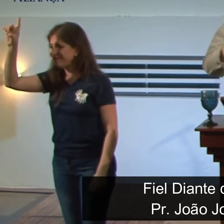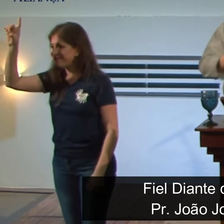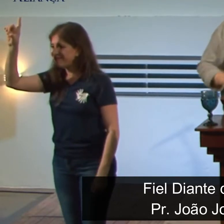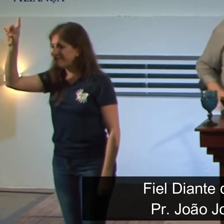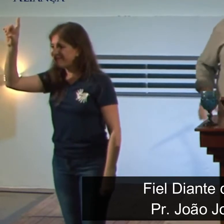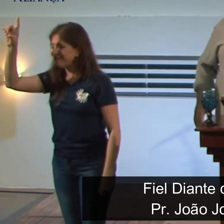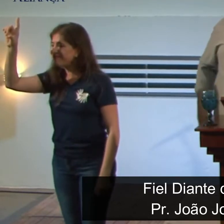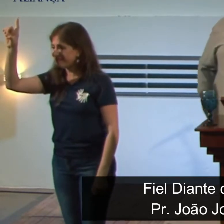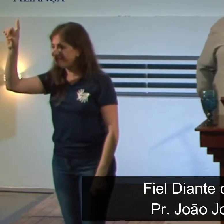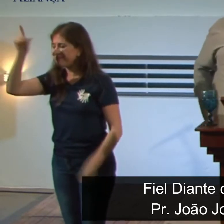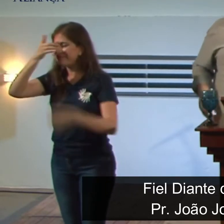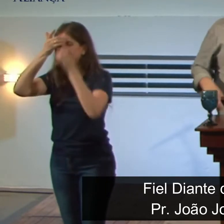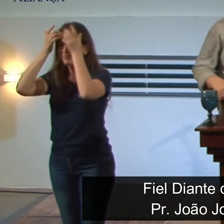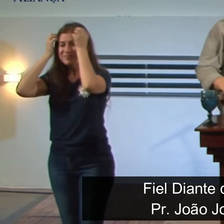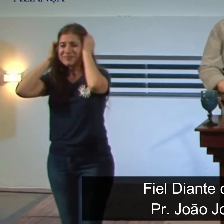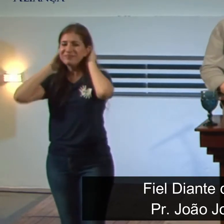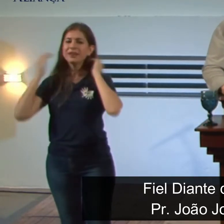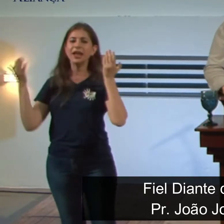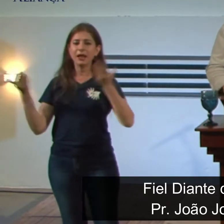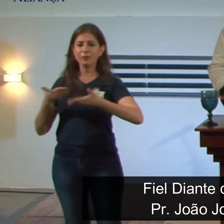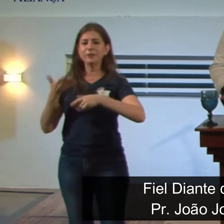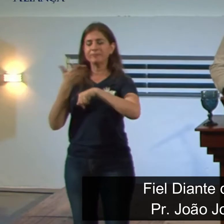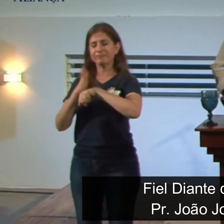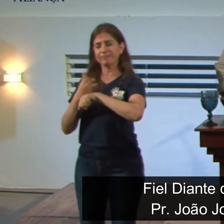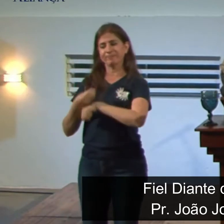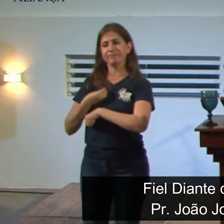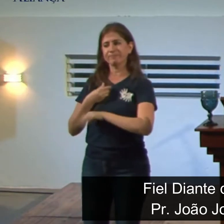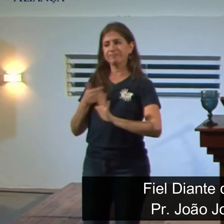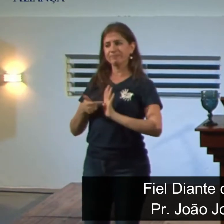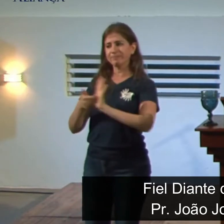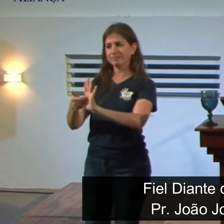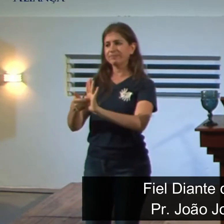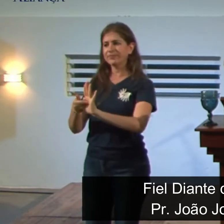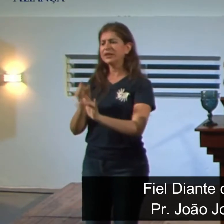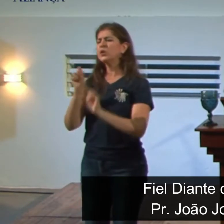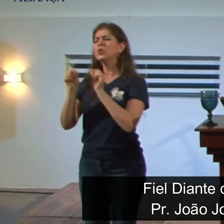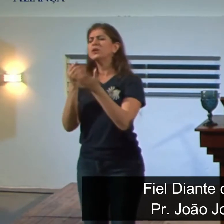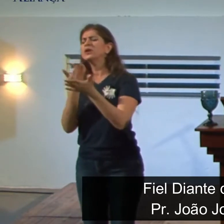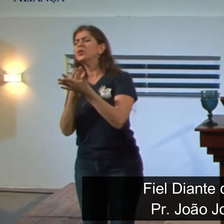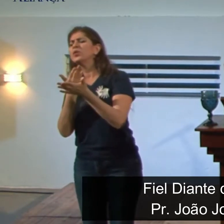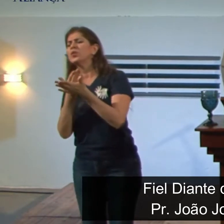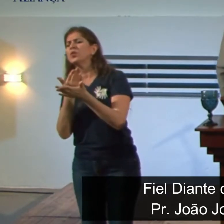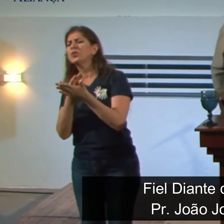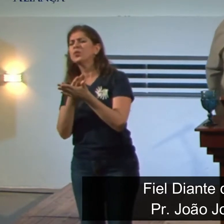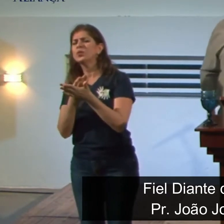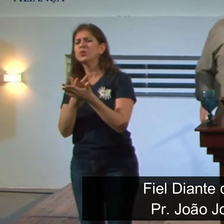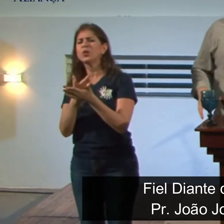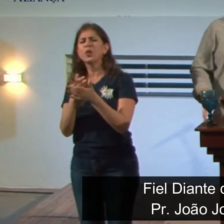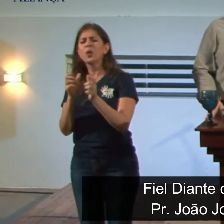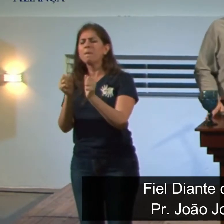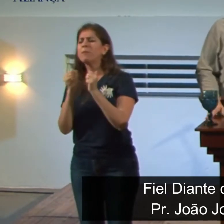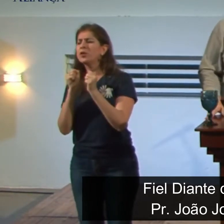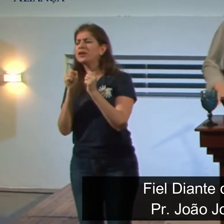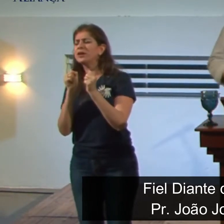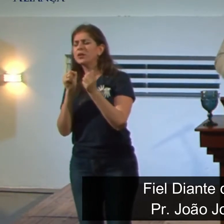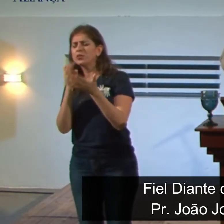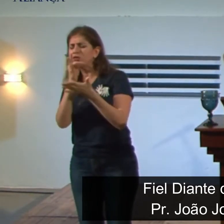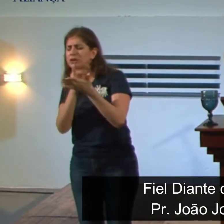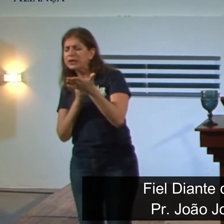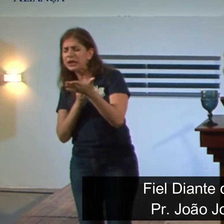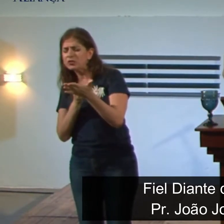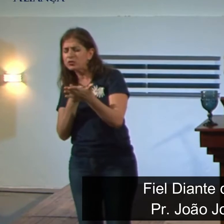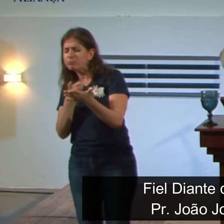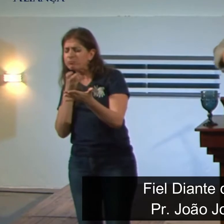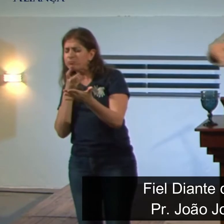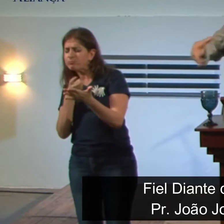Eu quero fazer algumas aplicações práticas aqui. Que lições nós podemos extrair desse texto? Que